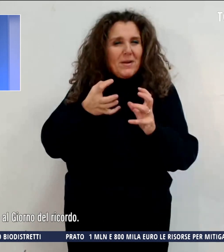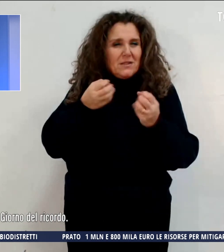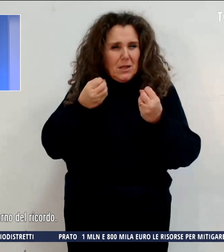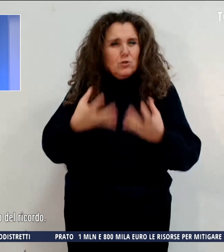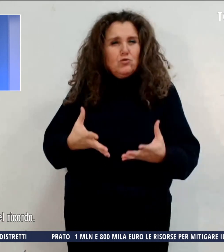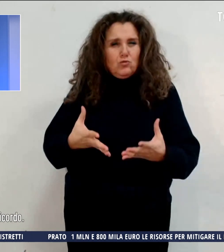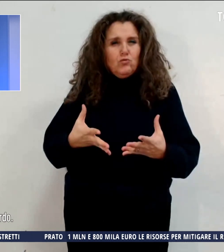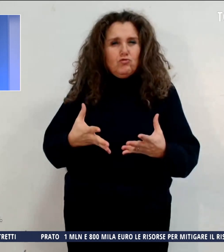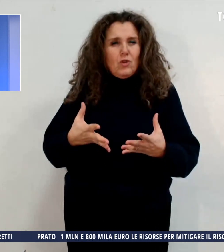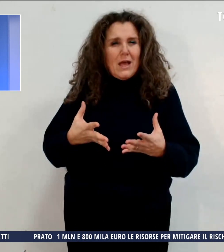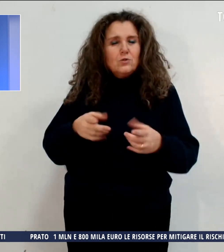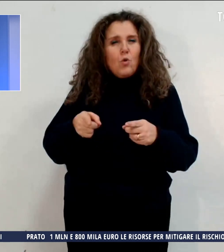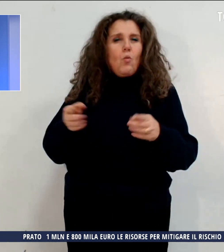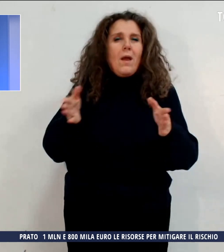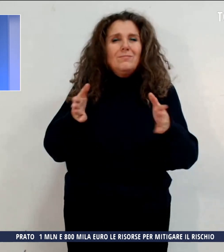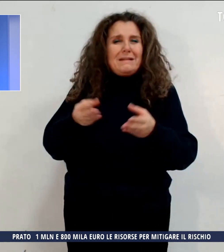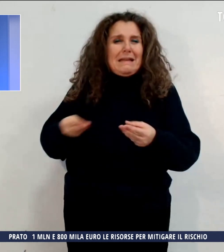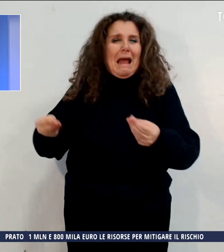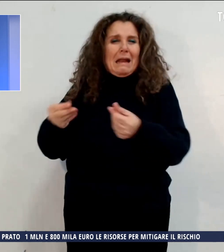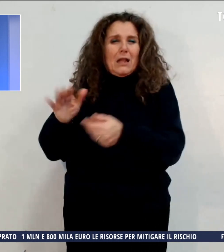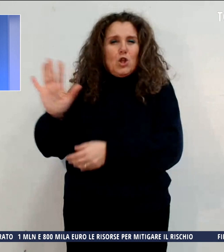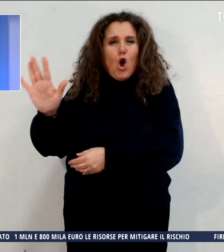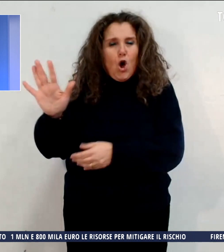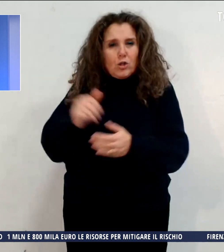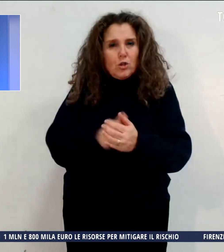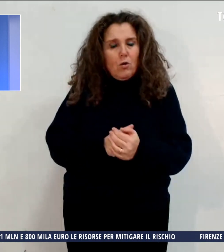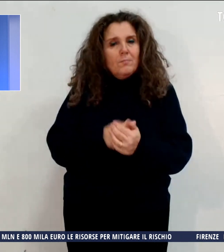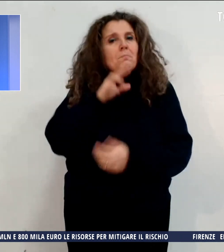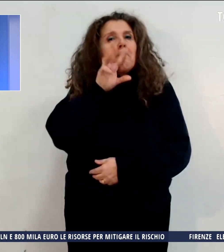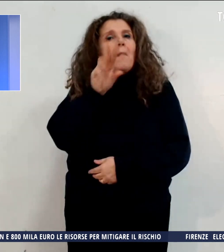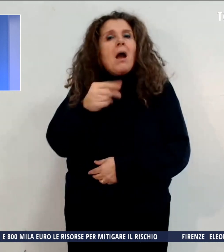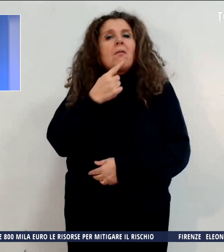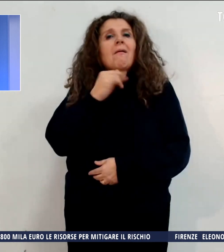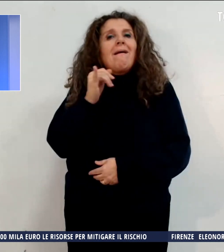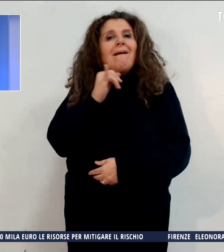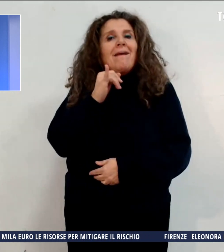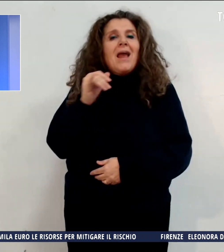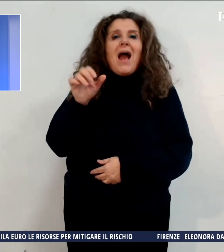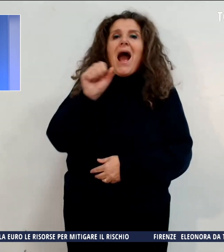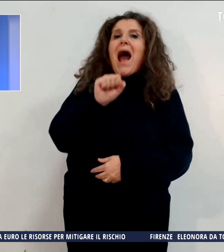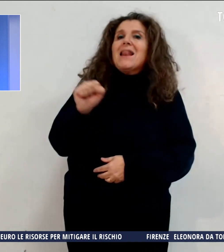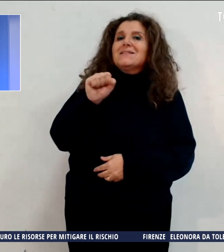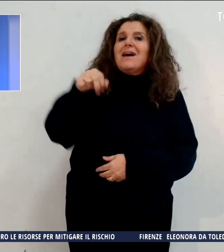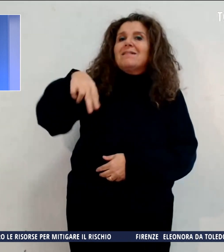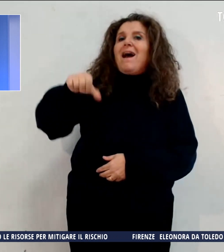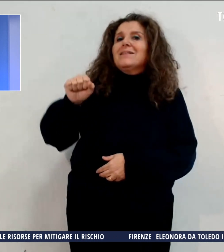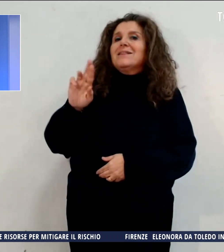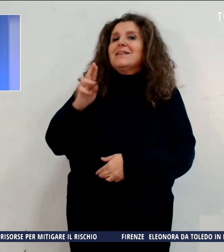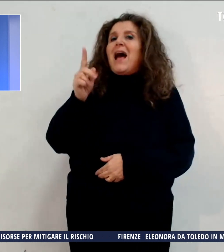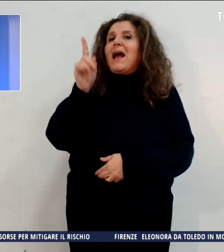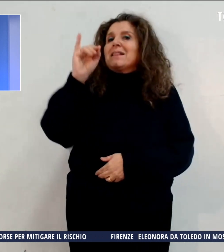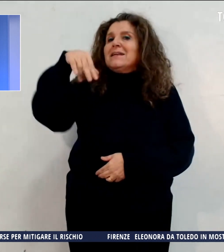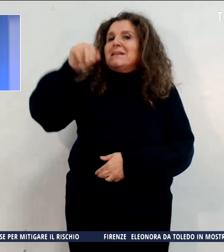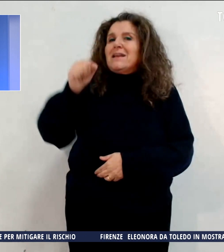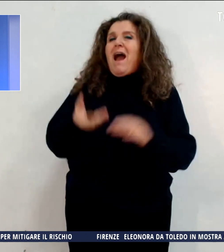consumarono in quei territori. Queste le parole di Alessandra Nardini, Assessore